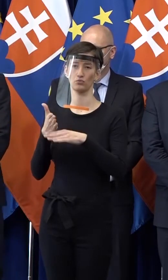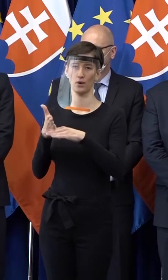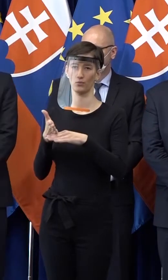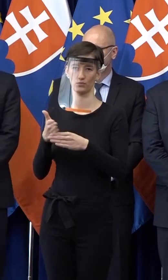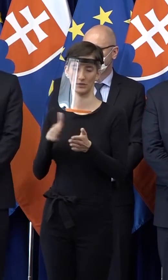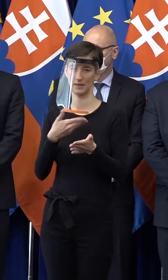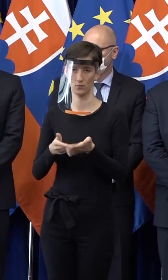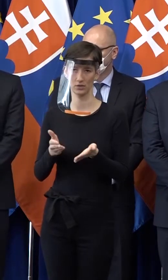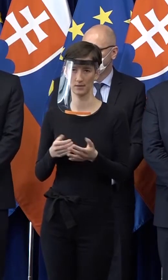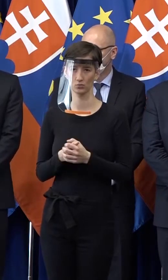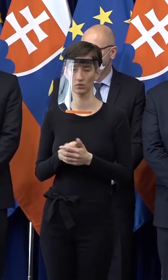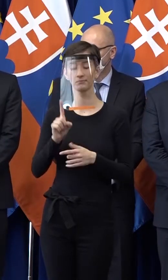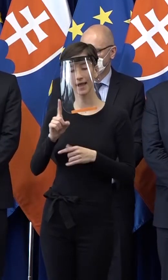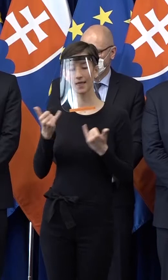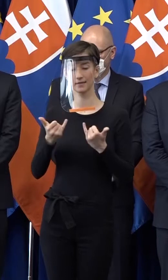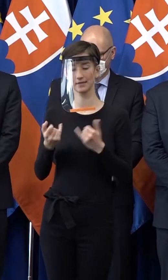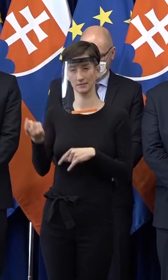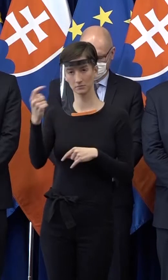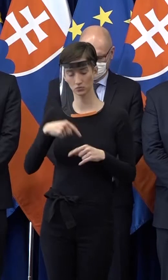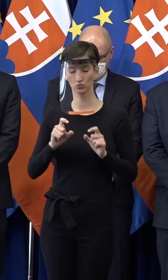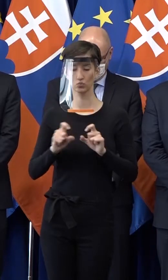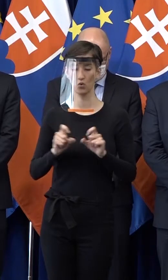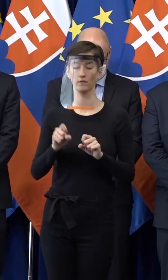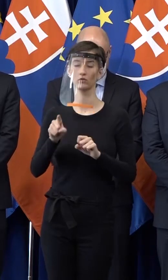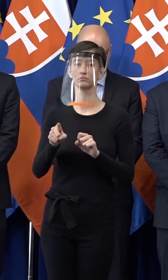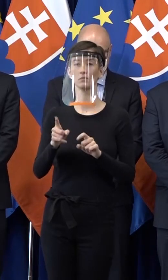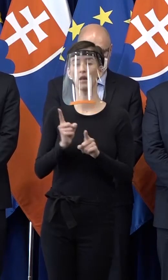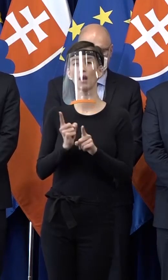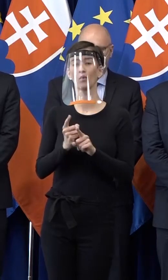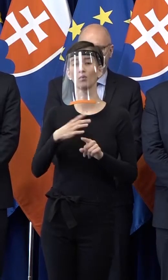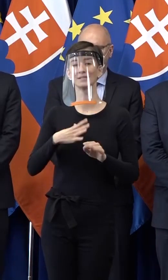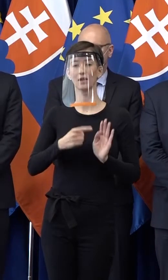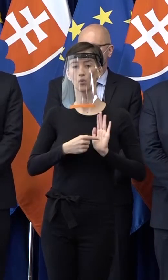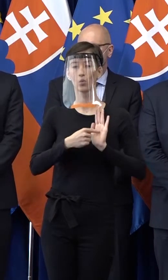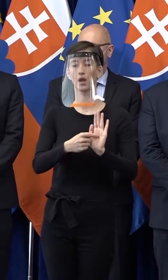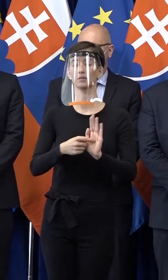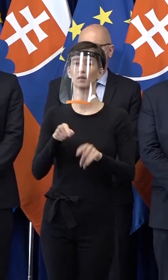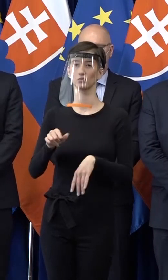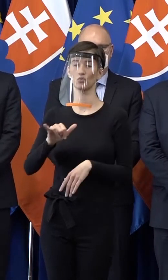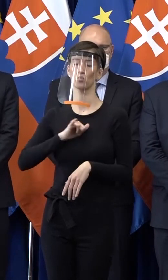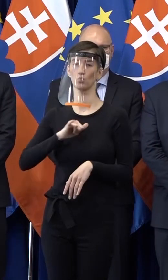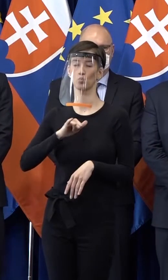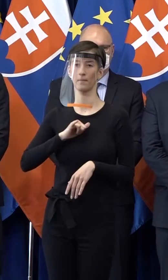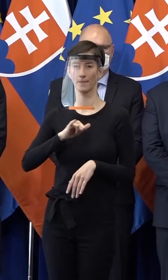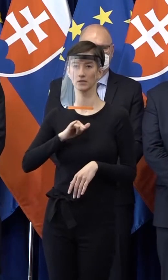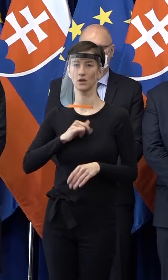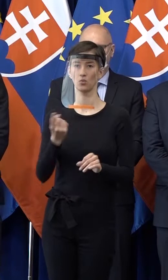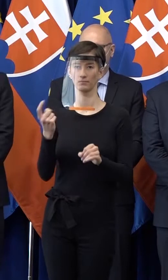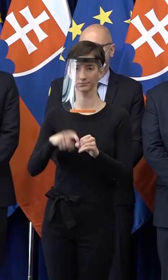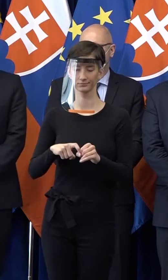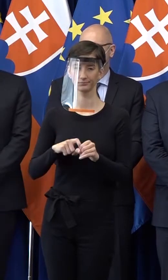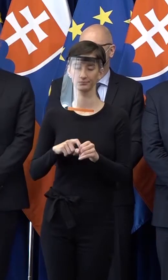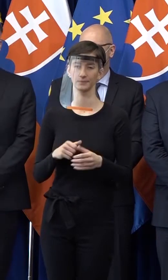minulosti. A napriek tomu prišli, lebo reprezentujú aj tie firmy, ktoré, áno, v dnešnej dobe majú problémy. Takže